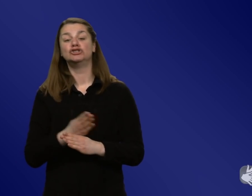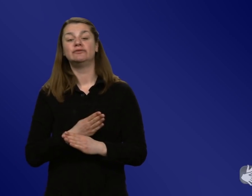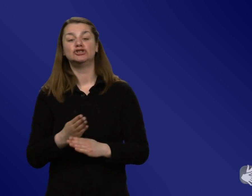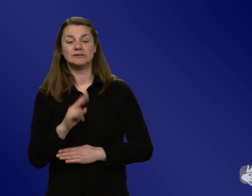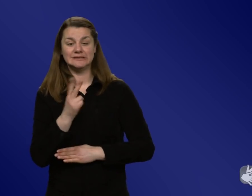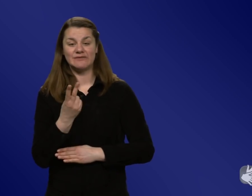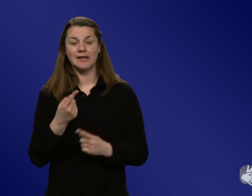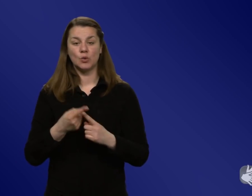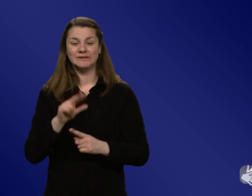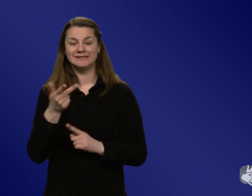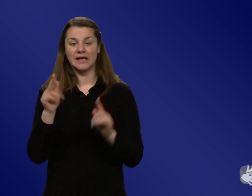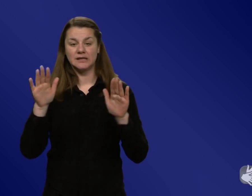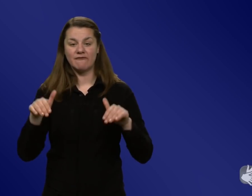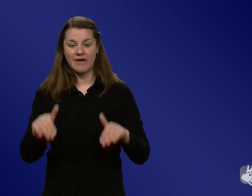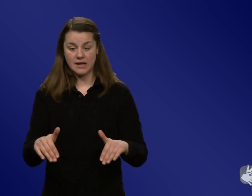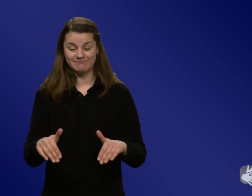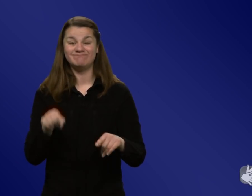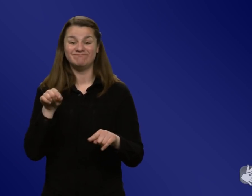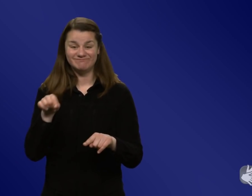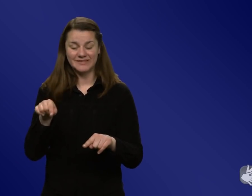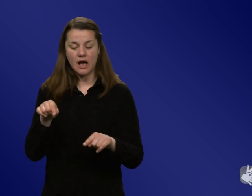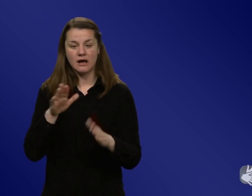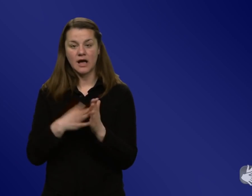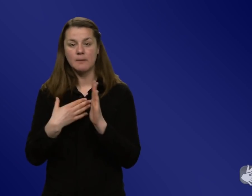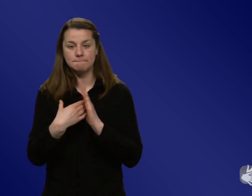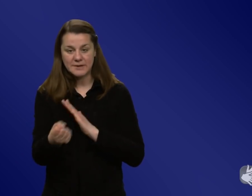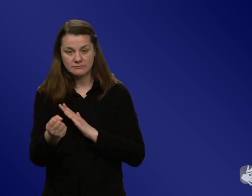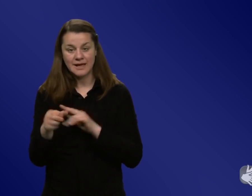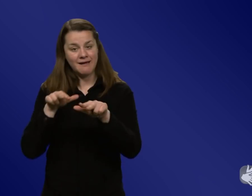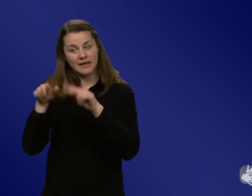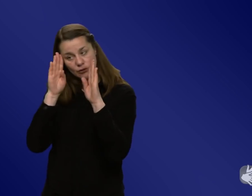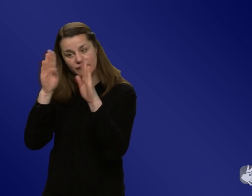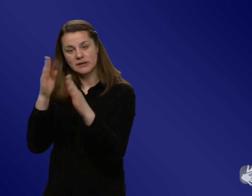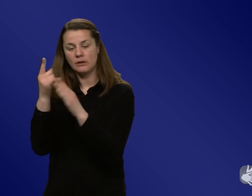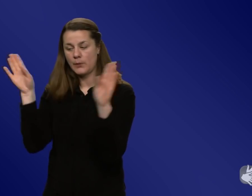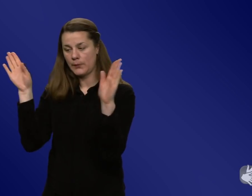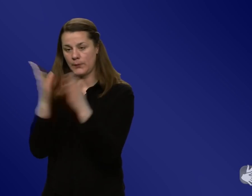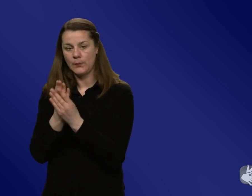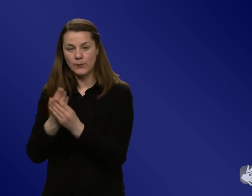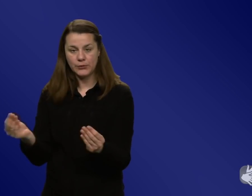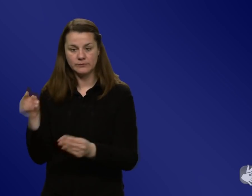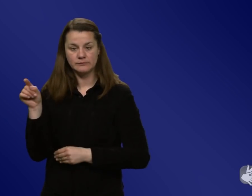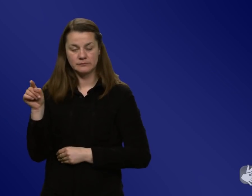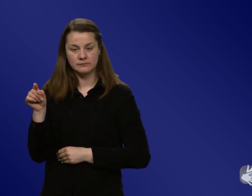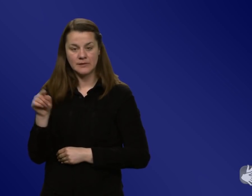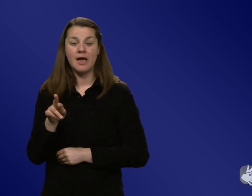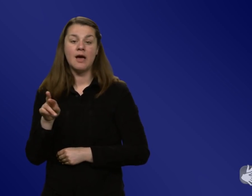wir einen deutlichen Vertrauensverlust gesehen und der fand insbesondere unter den Personen statt, die eigentlich die Maßnahmen